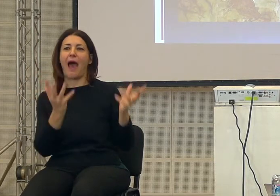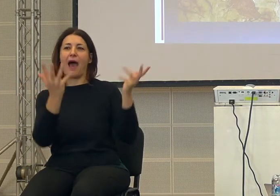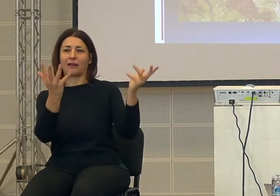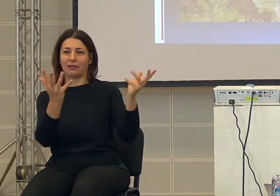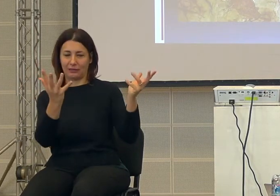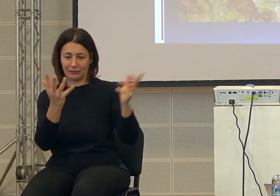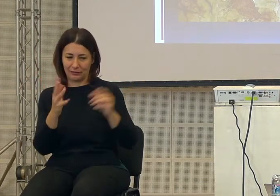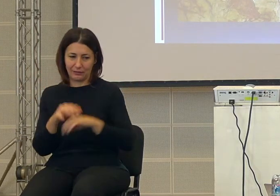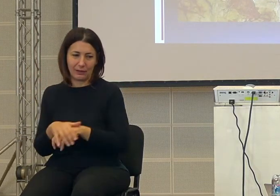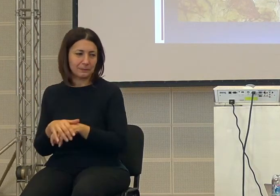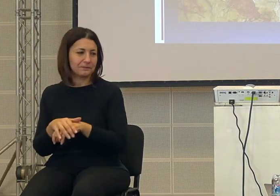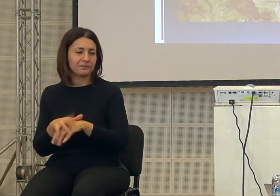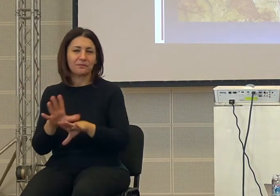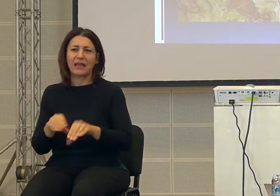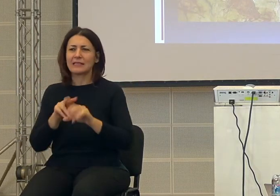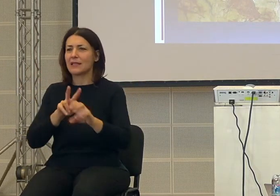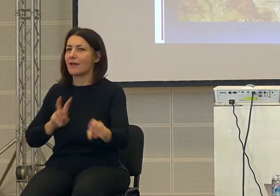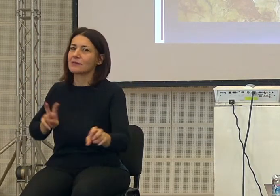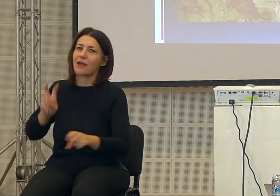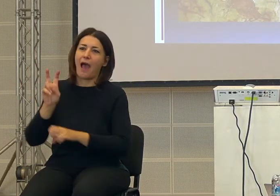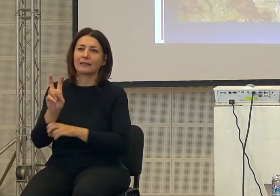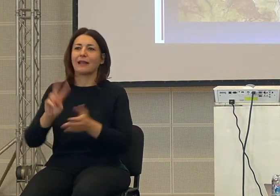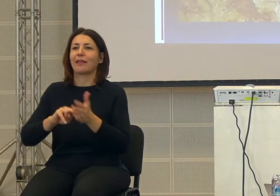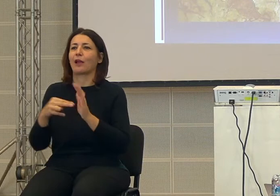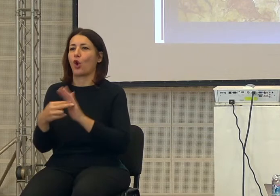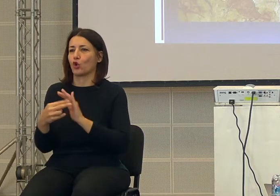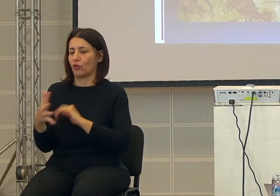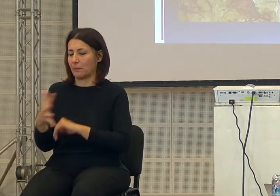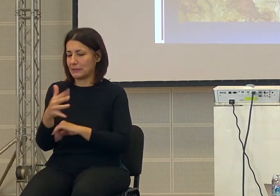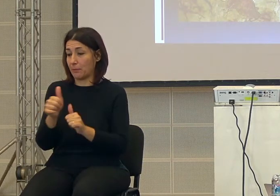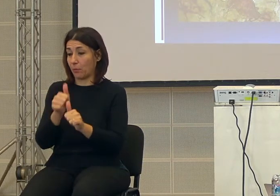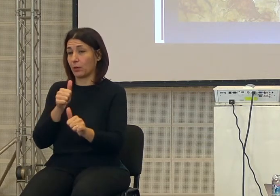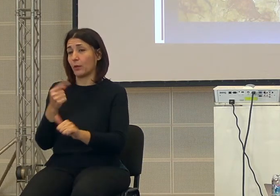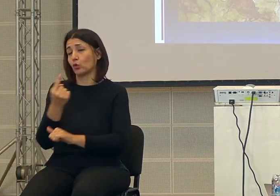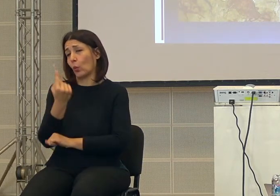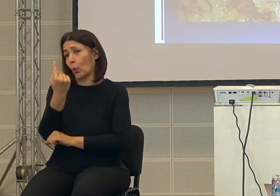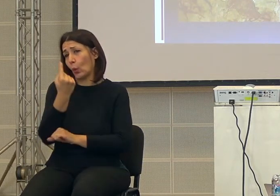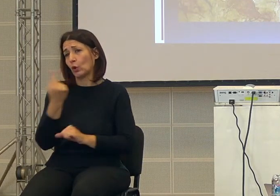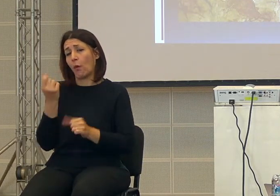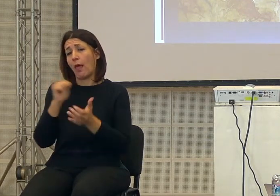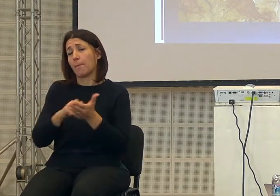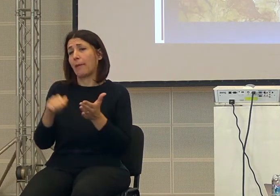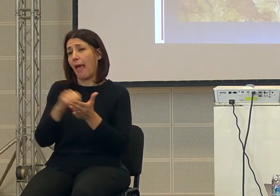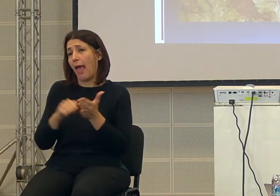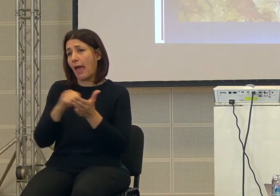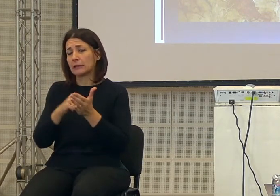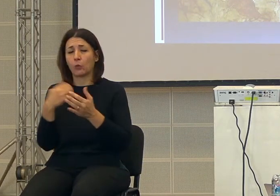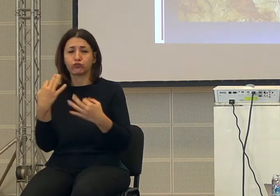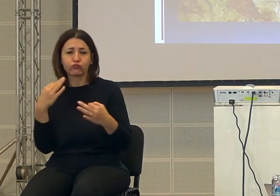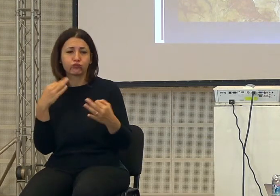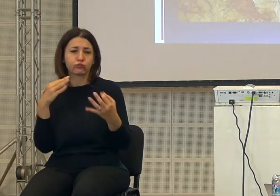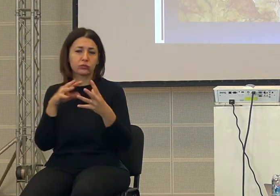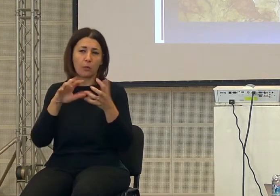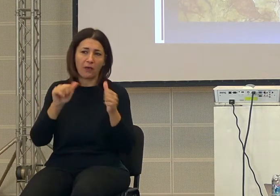cominciano anche dei salti nella tecnologia. Prima c'era stata solo una tecnologia della pietra, sempre più raffinata,